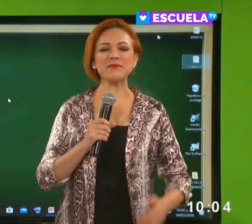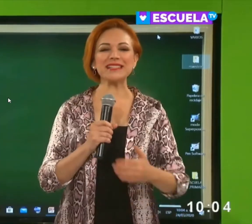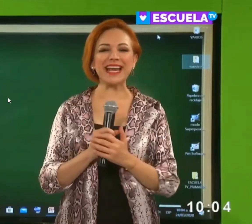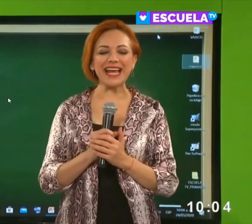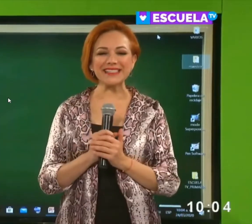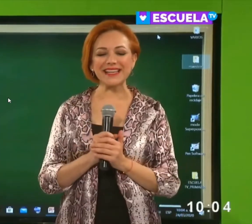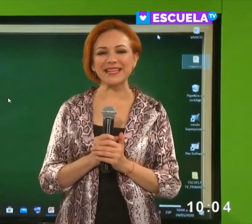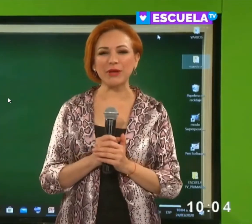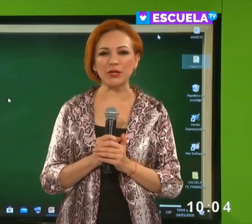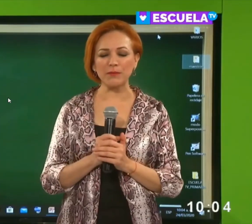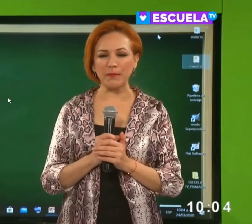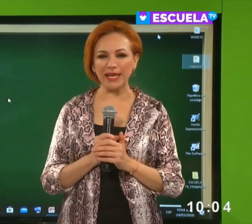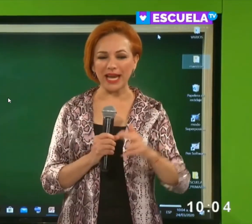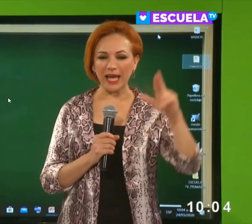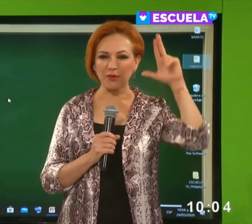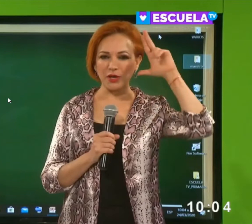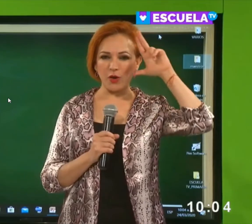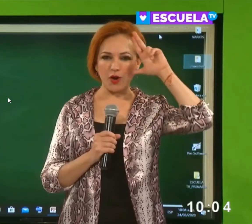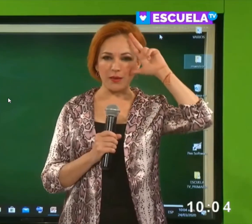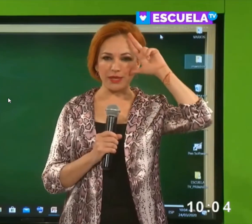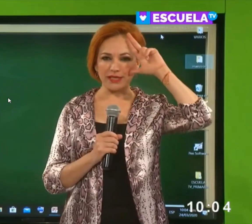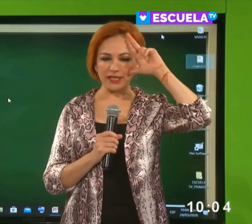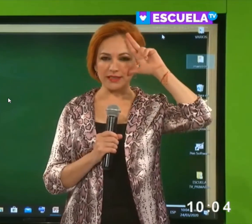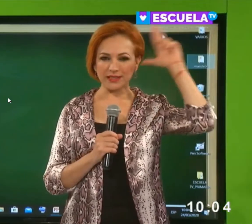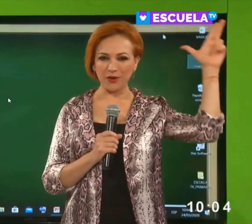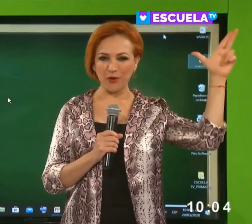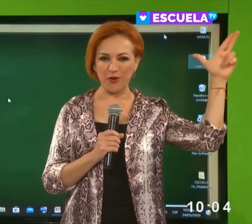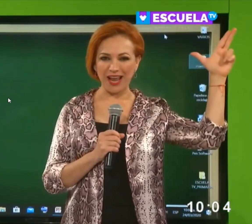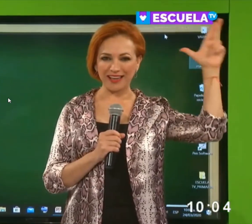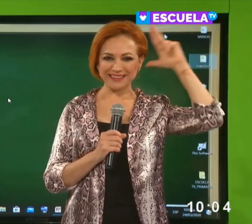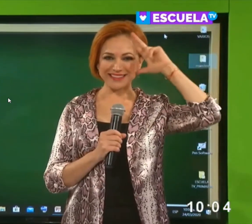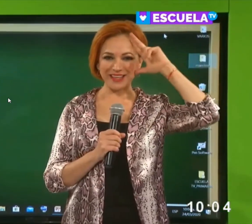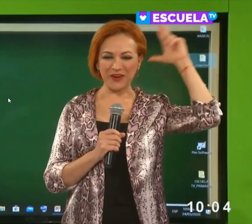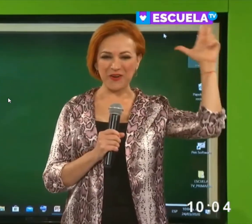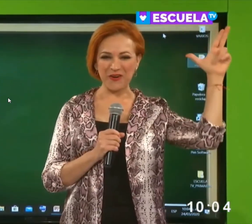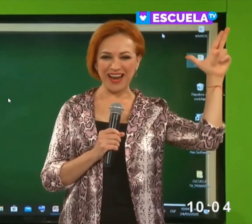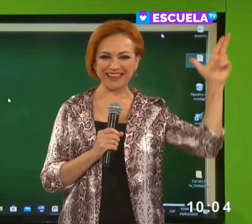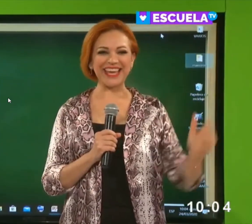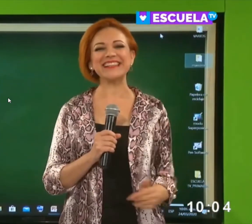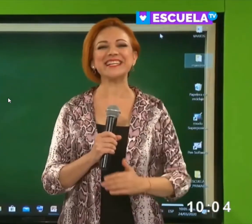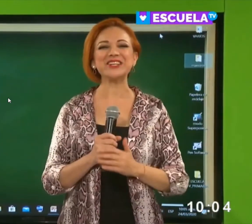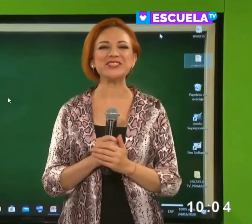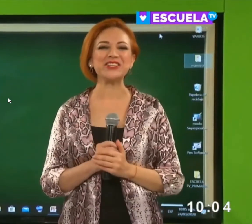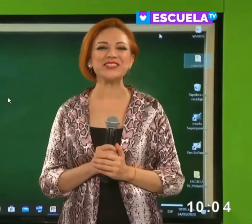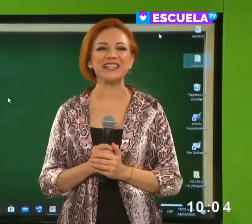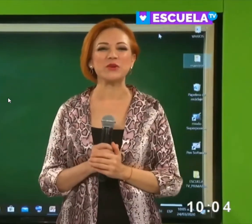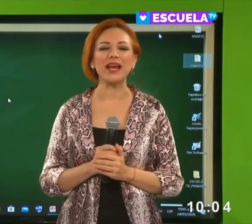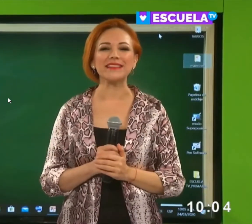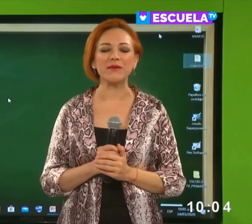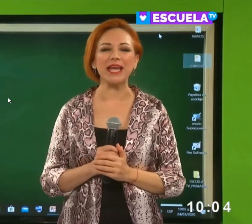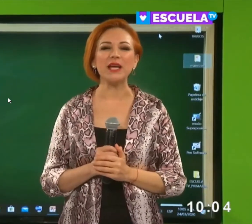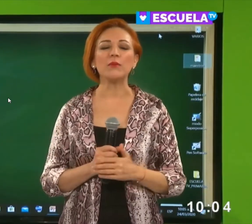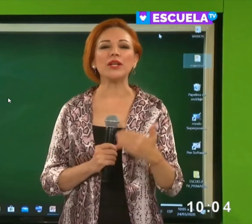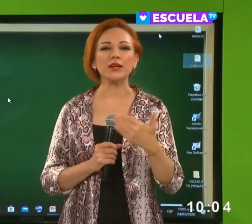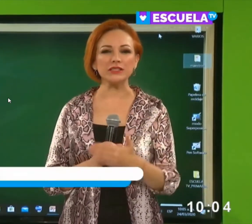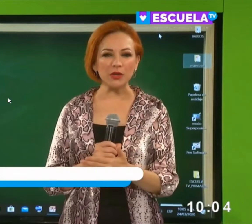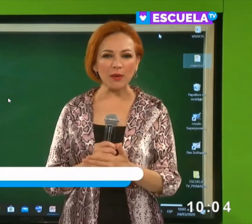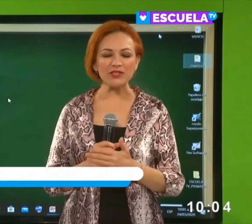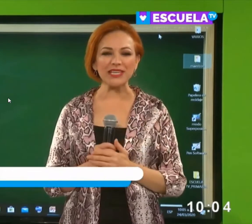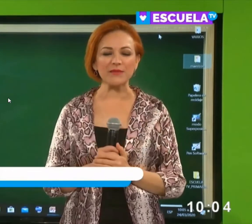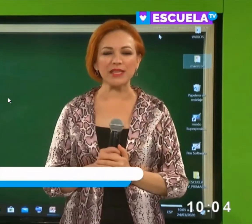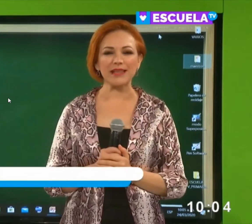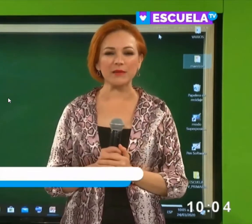Muchísimas gracias, Salvador y Pamela. Bueno, hoy aprendí. Hola. Hola. Quédense con nosotros en Escuela TV porque